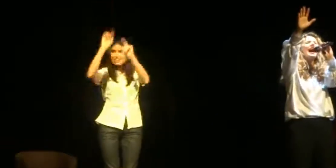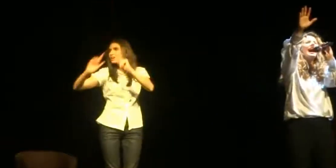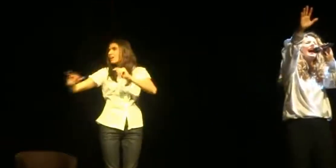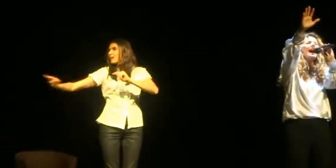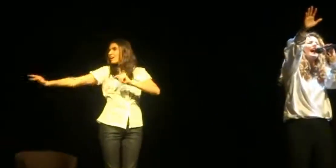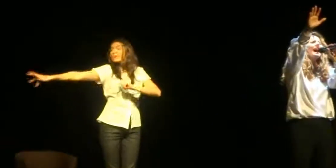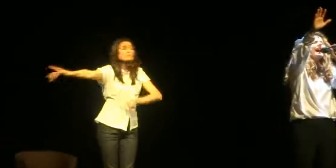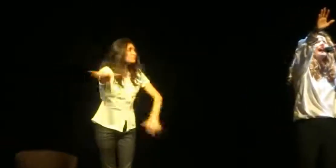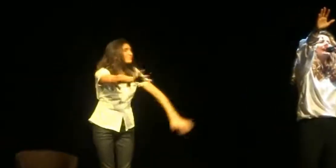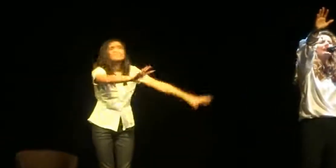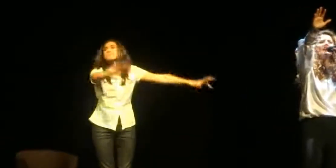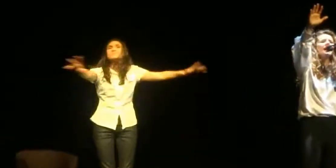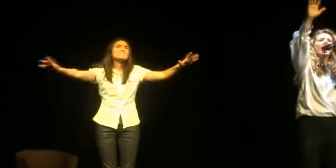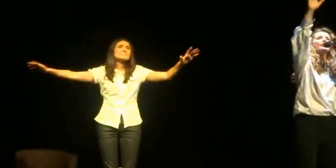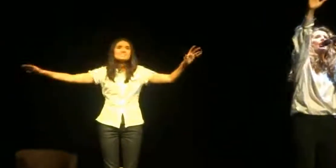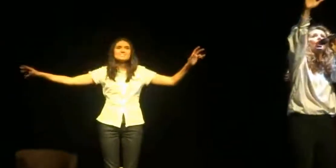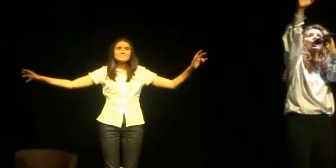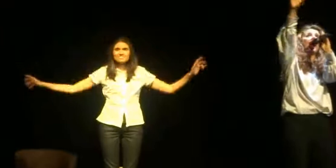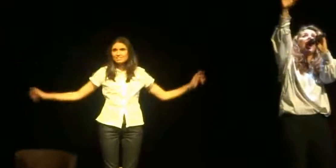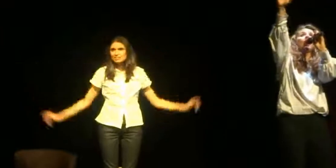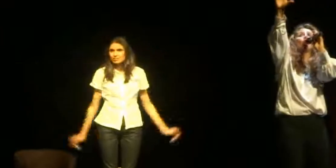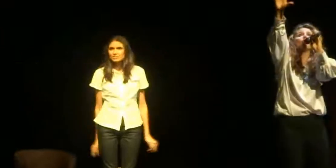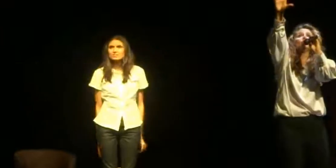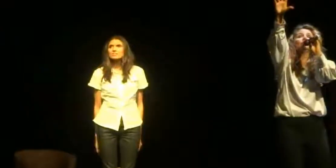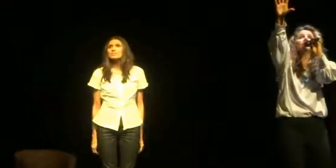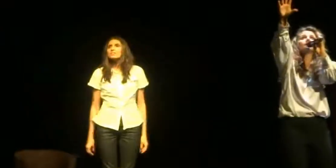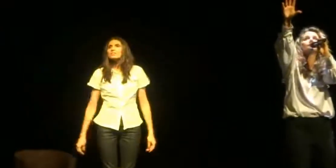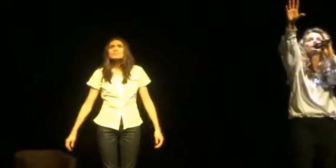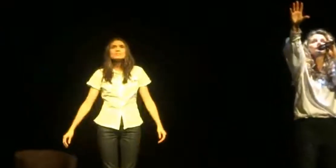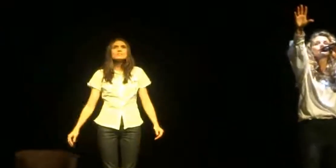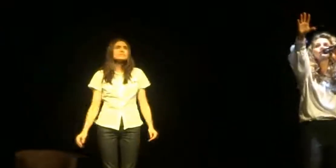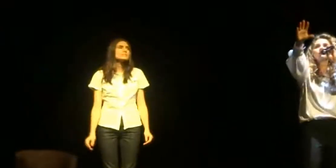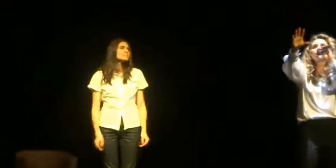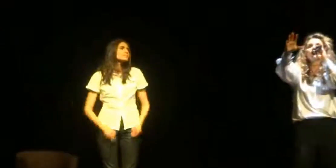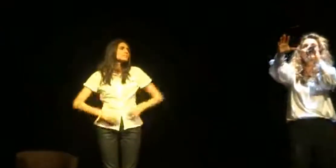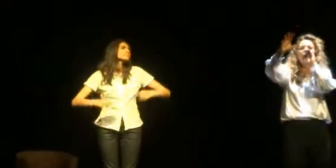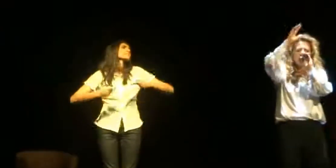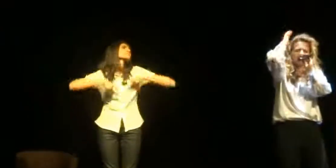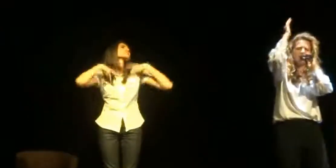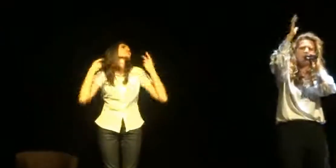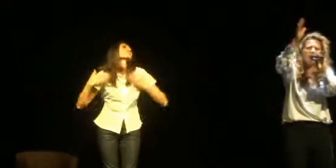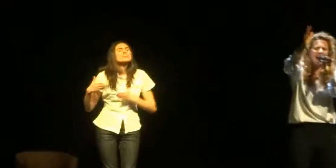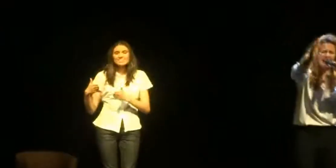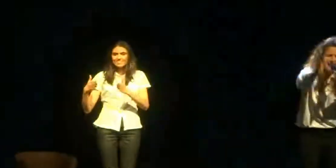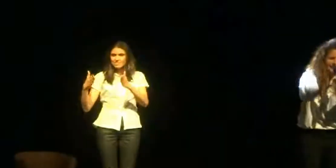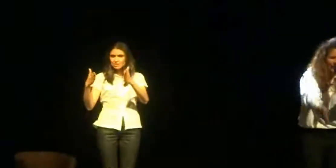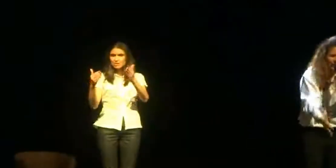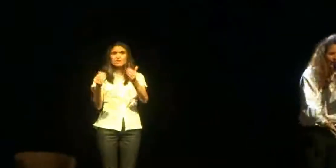un vieux là-haut Qui peut arrêter